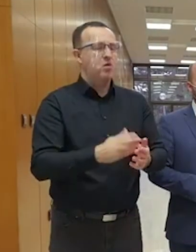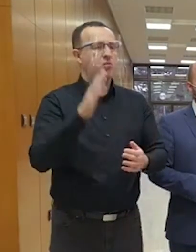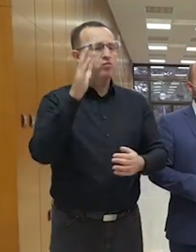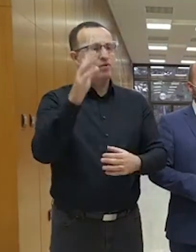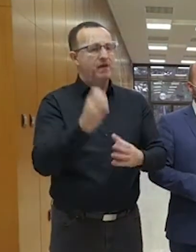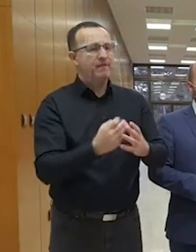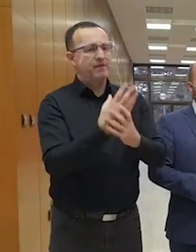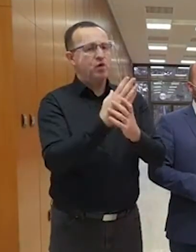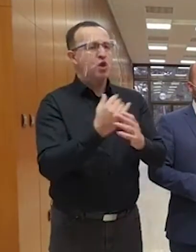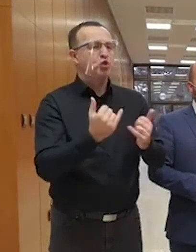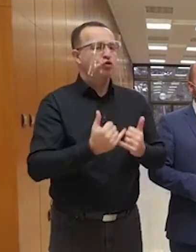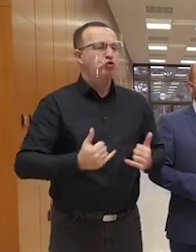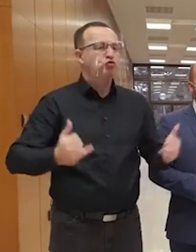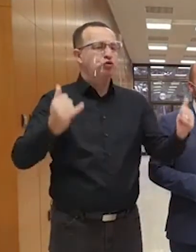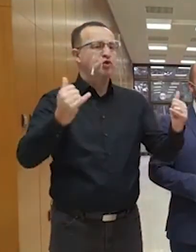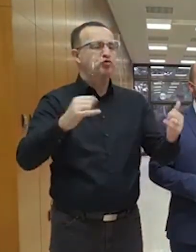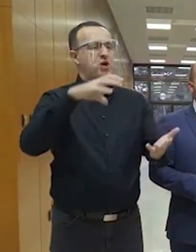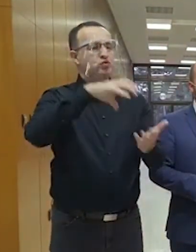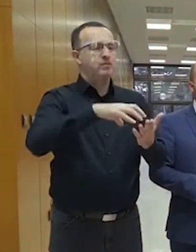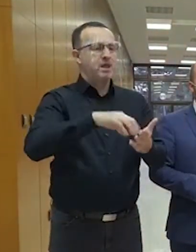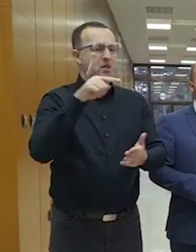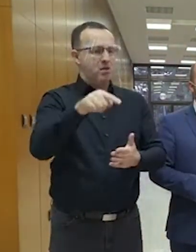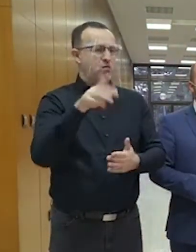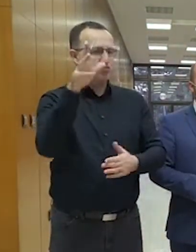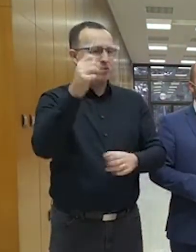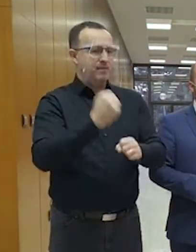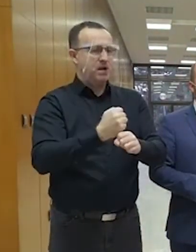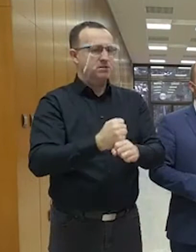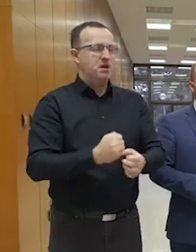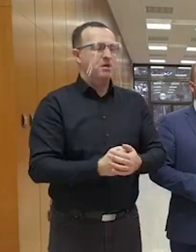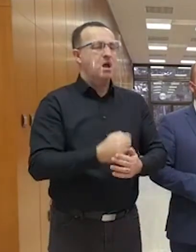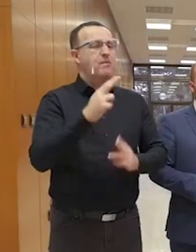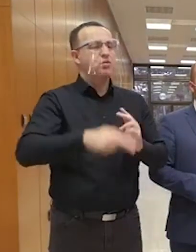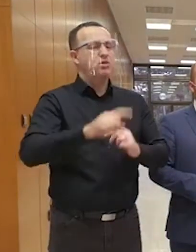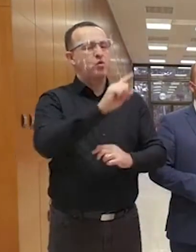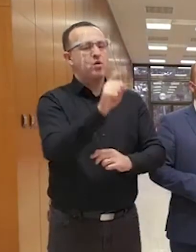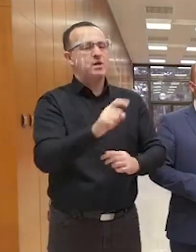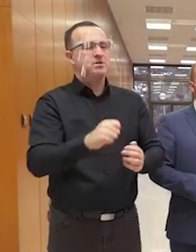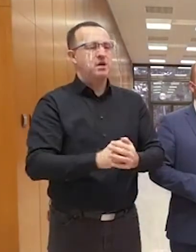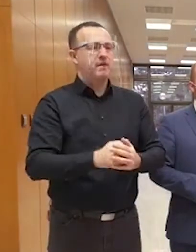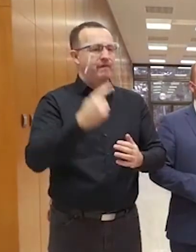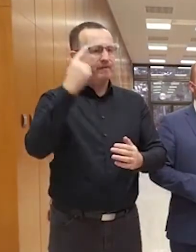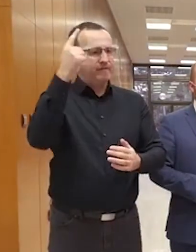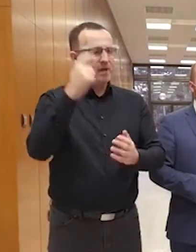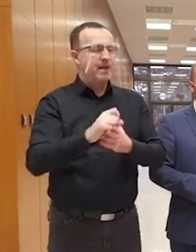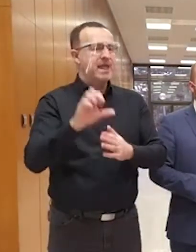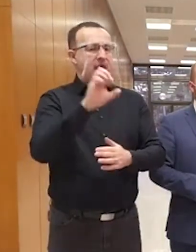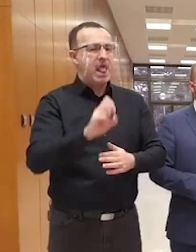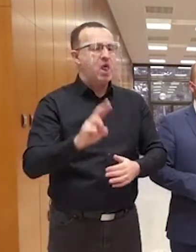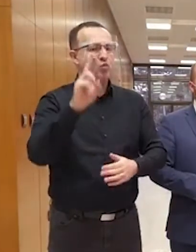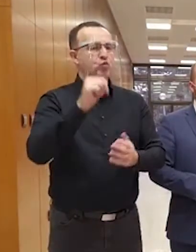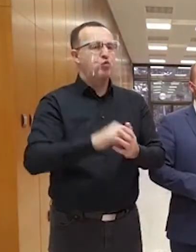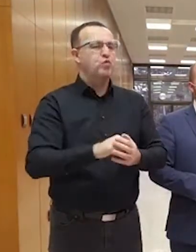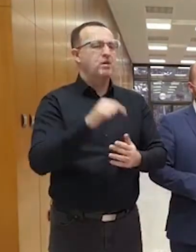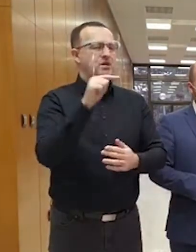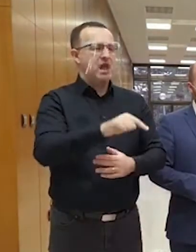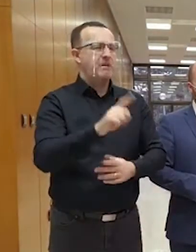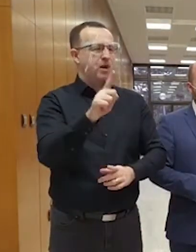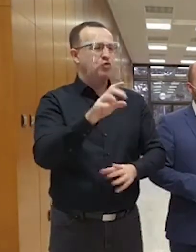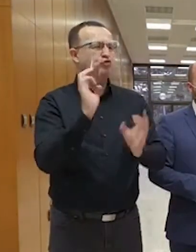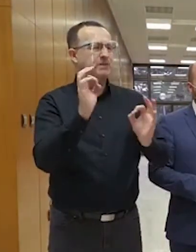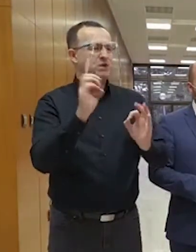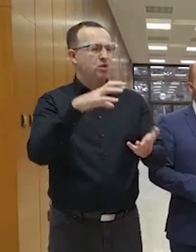výborný nejaký širší tým, ktorý na tom bude pracovať. A posledná otázka, ktoré si myslia sa viem, že EU funguje ten istrach v tým.